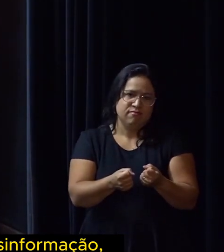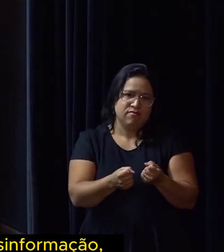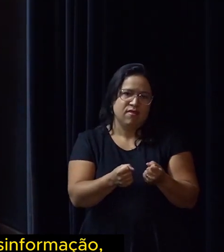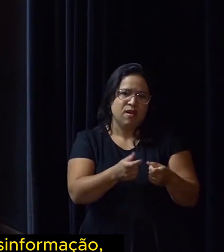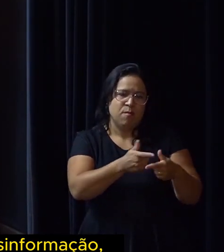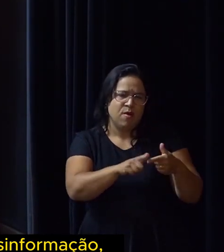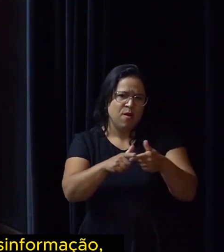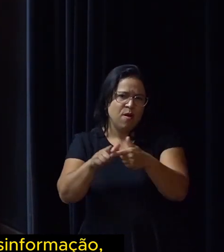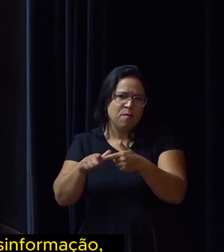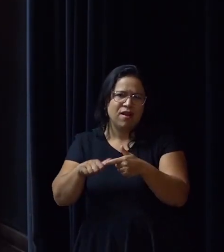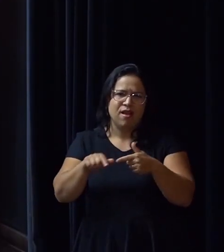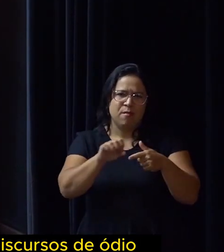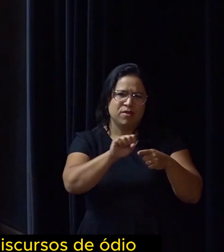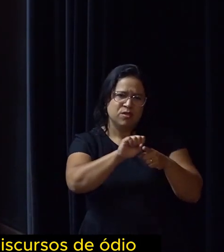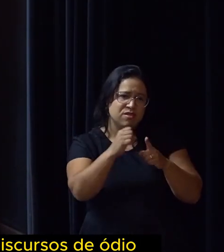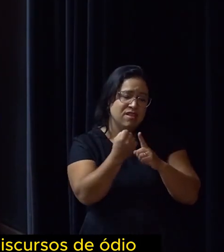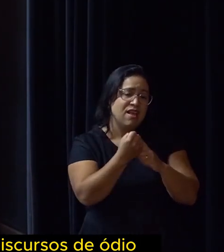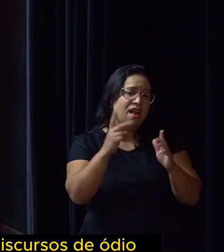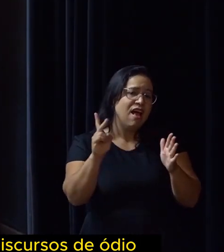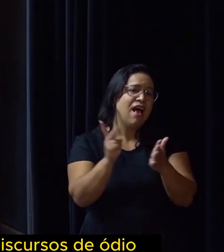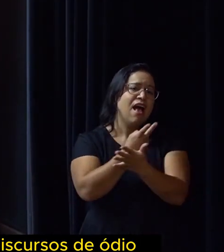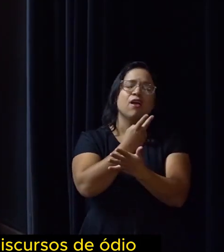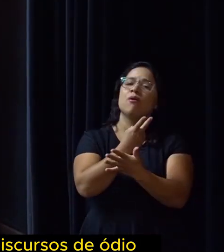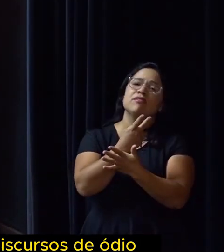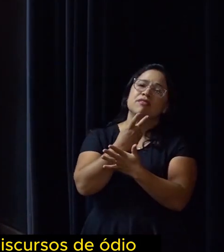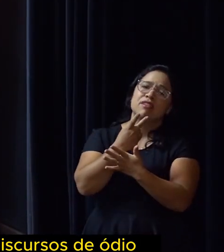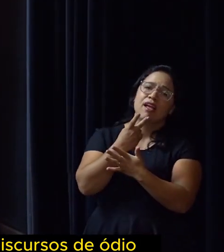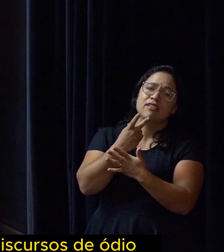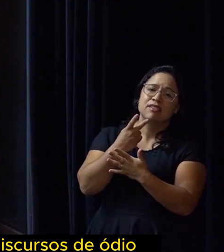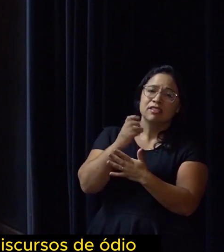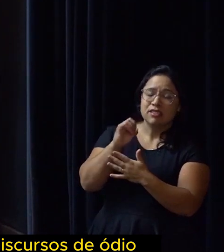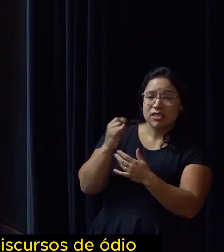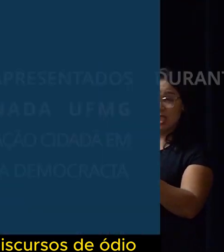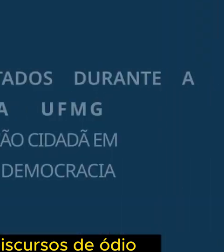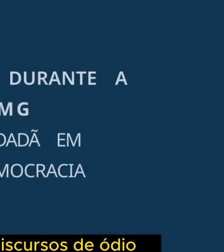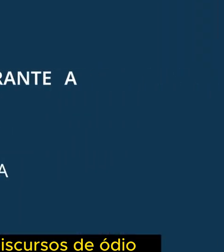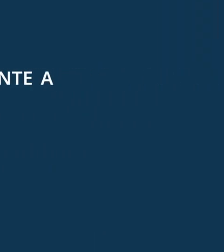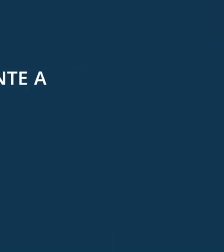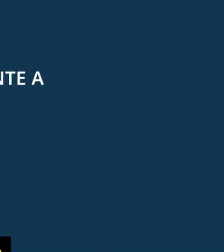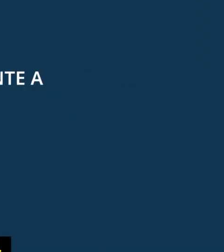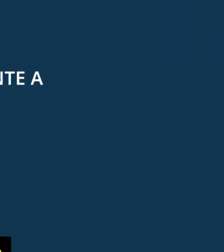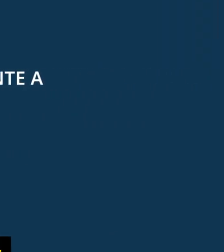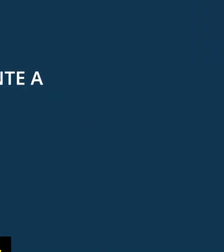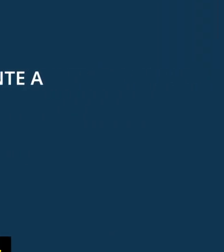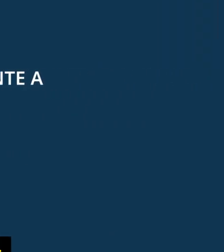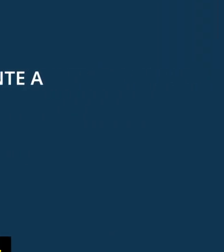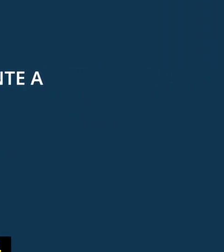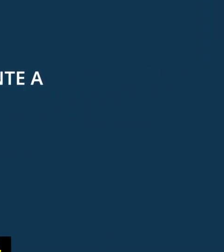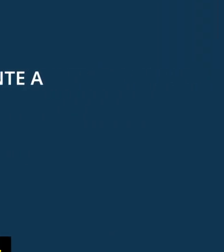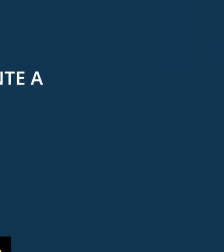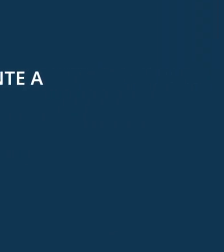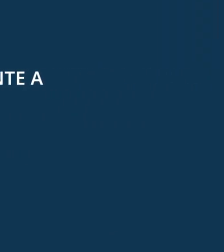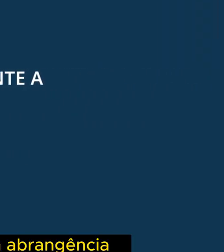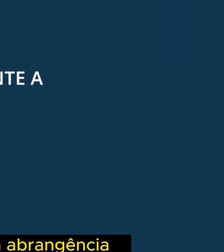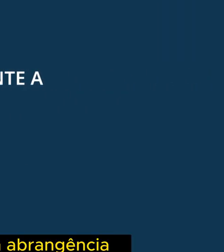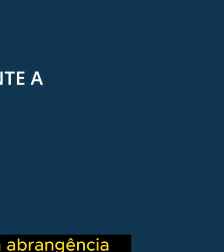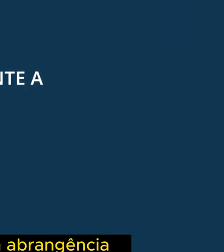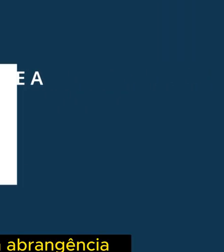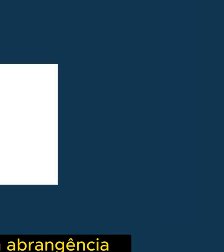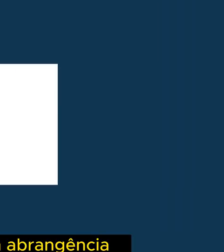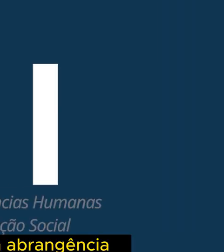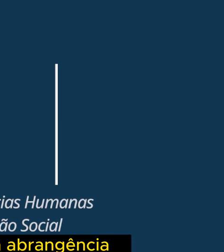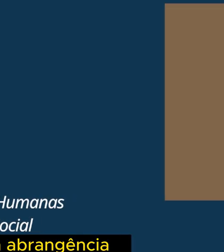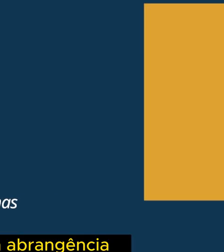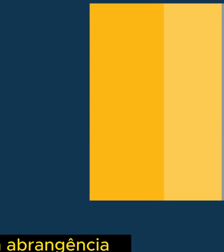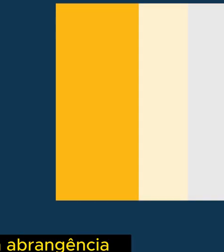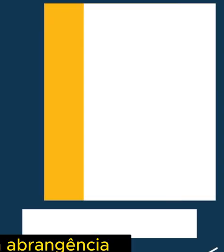sociais que a desinformação, o negacionismo científico e os discursos de ódio têm nos trazido. E foi muito